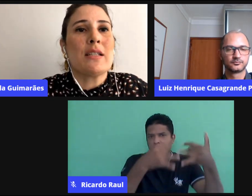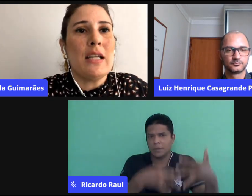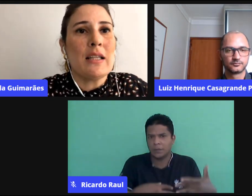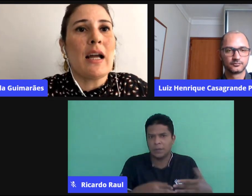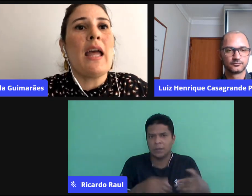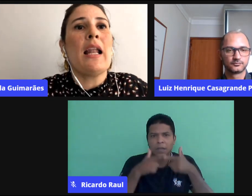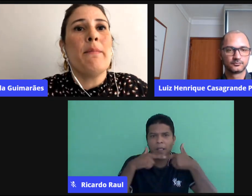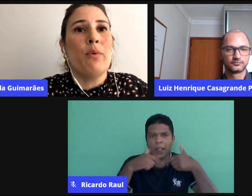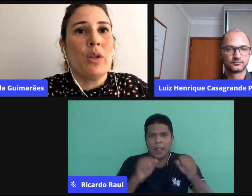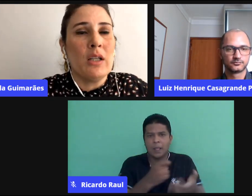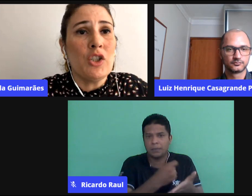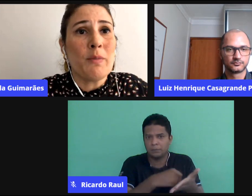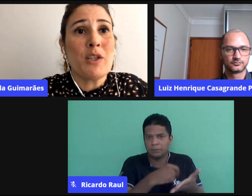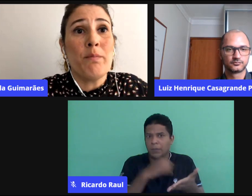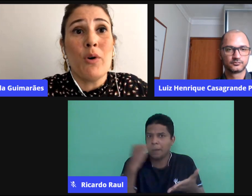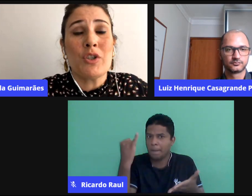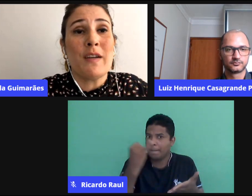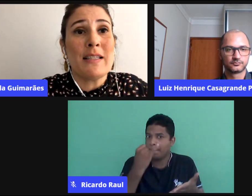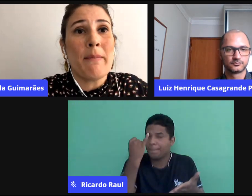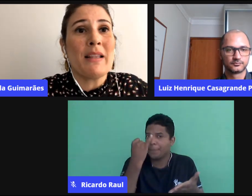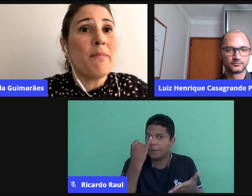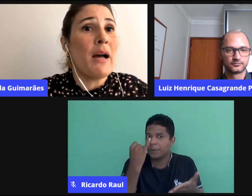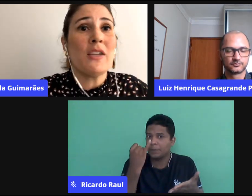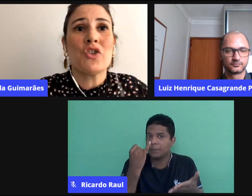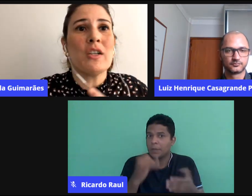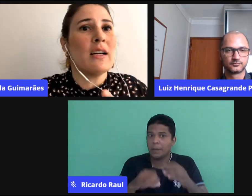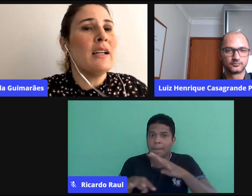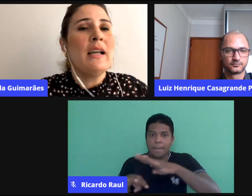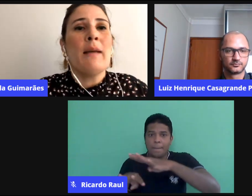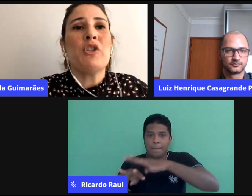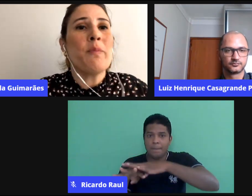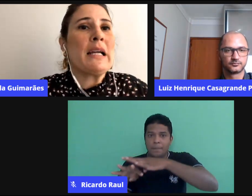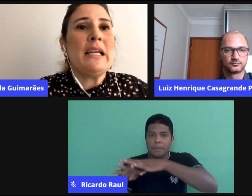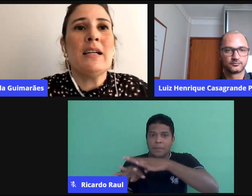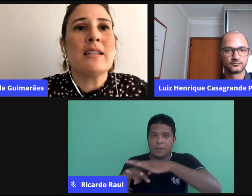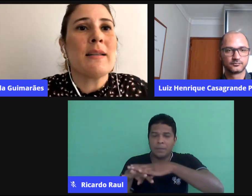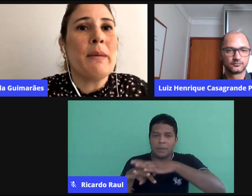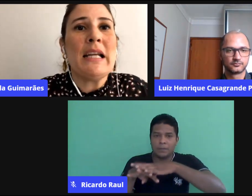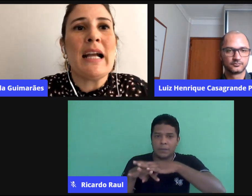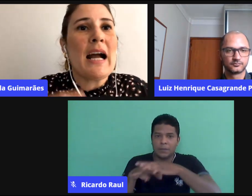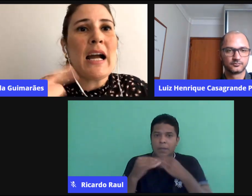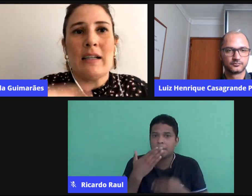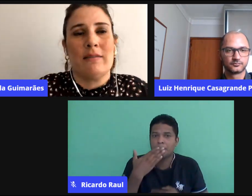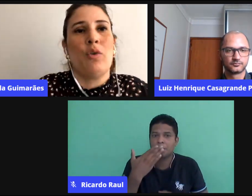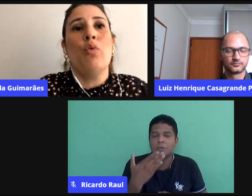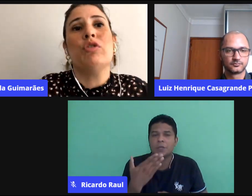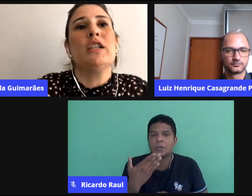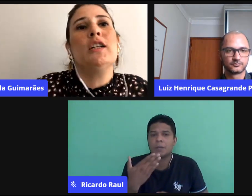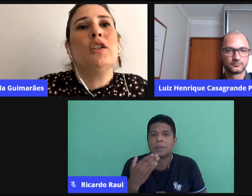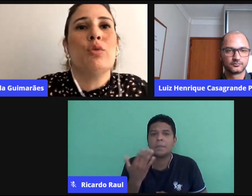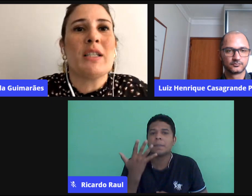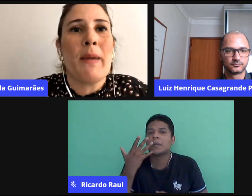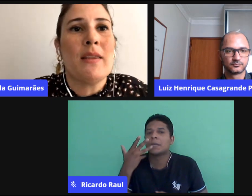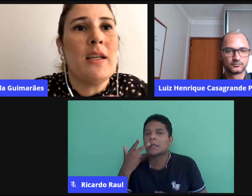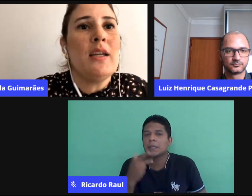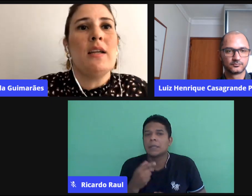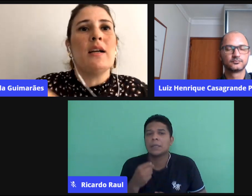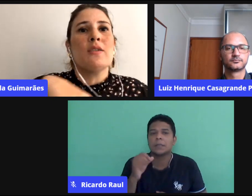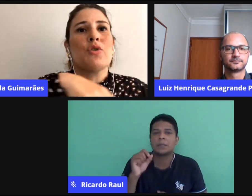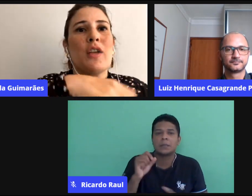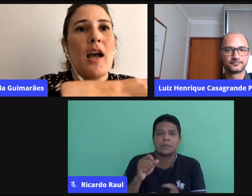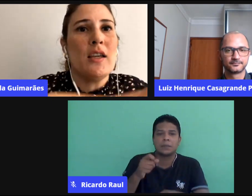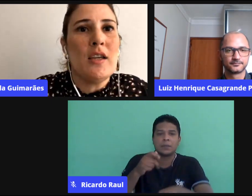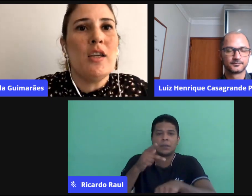linguagem escrita, ela é importante, mas eu posso fazer a matemática pedindo para a criança brincar, contando as